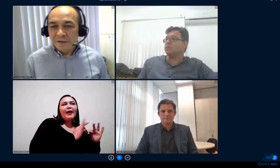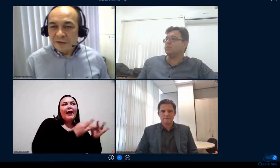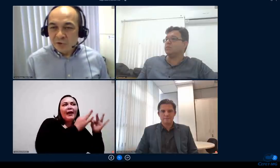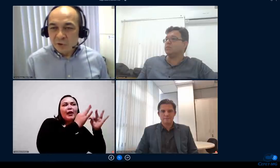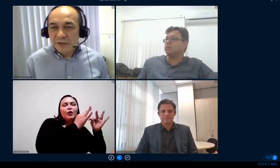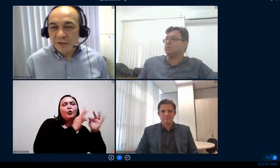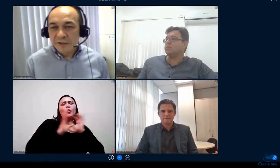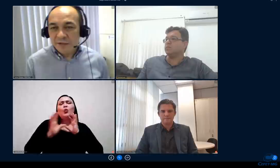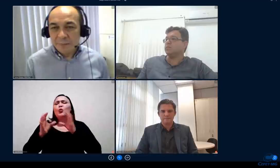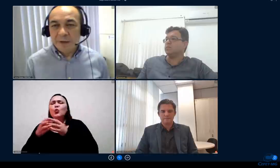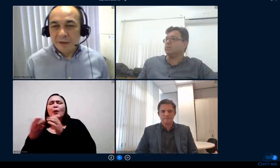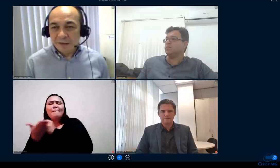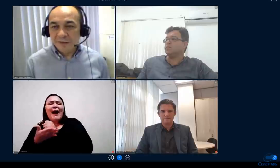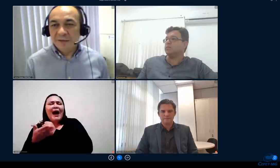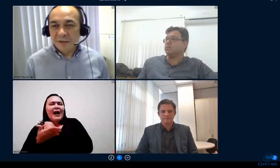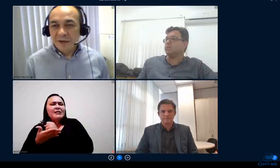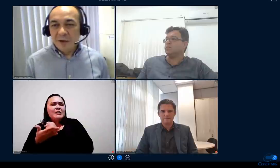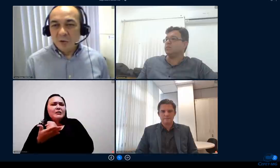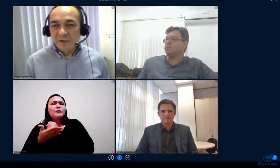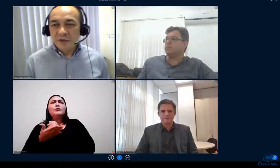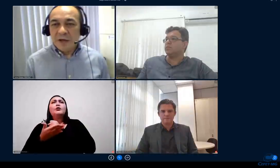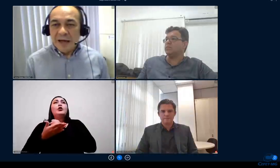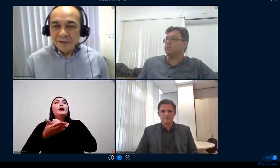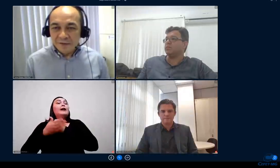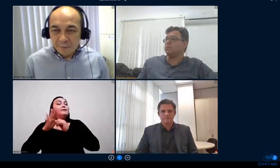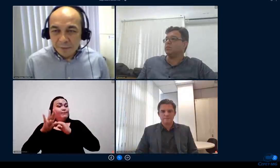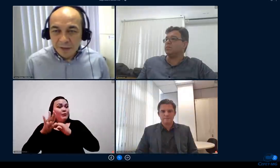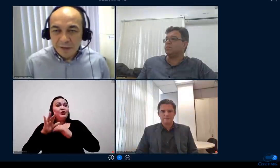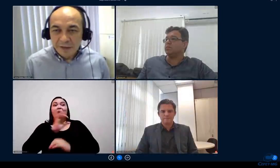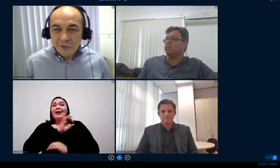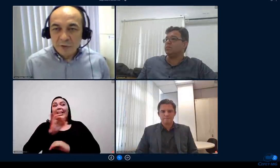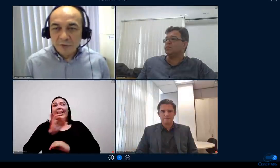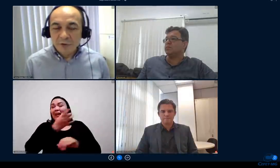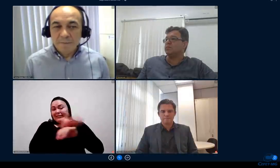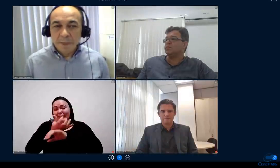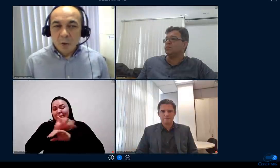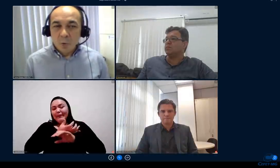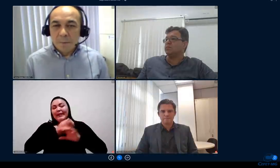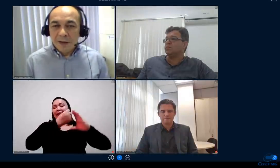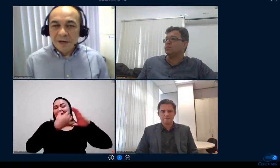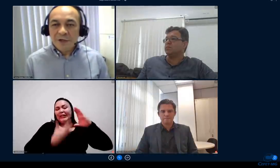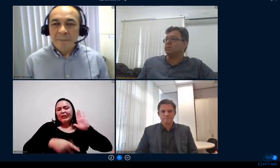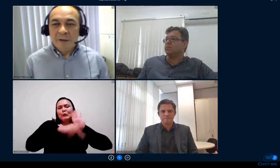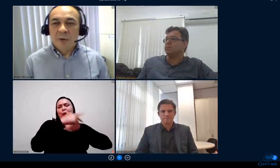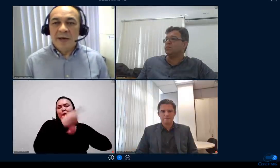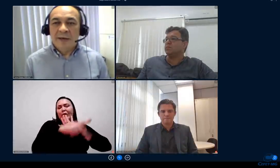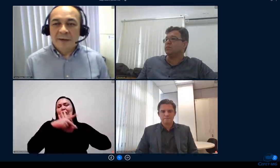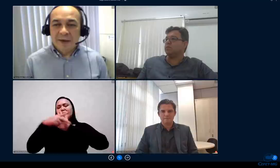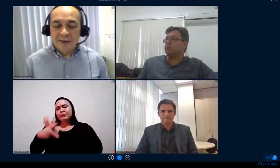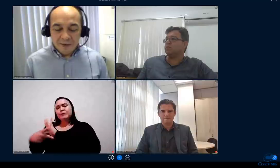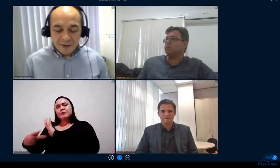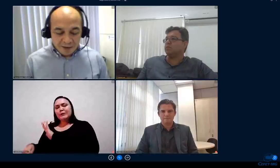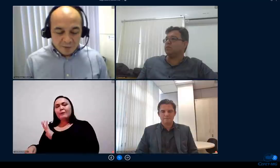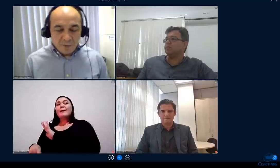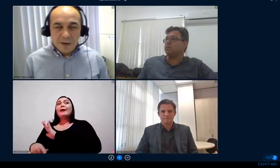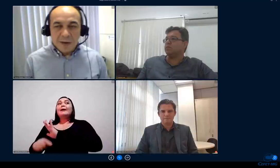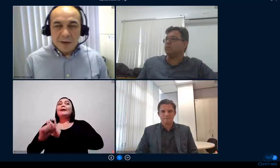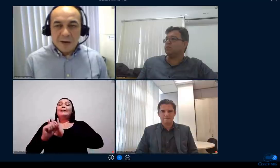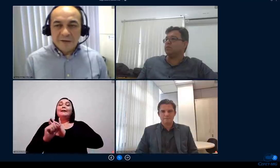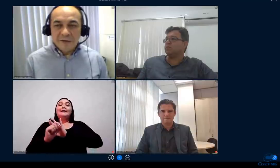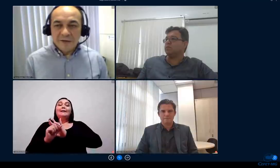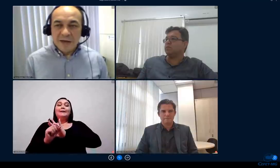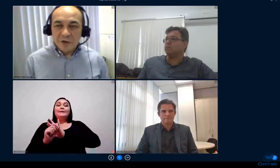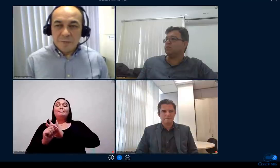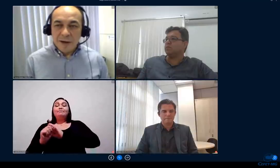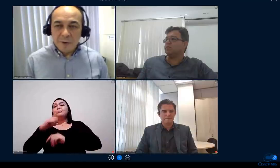caracterizações das disciplinas das ou seja há disciplinas onde o planejamento requer uma